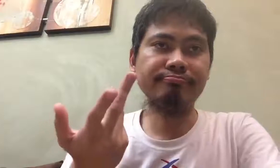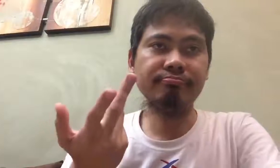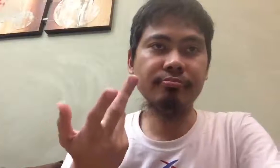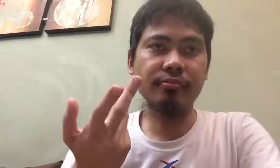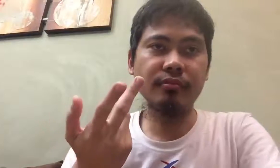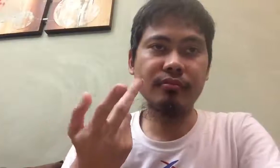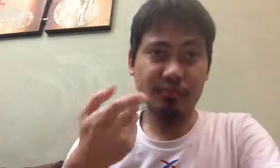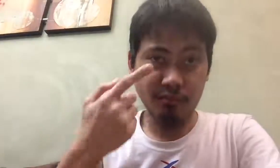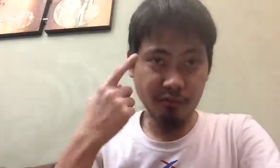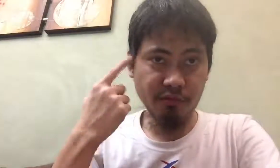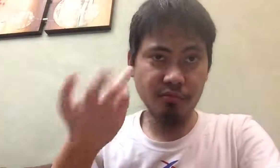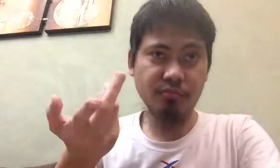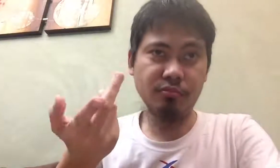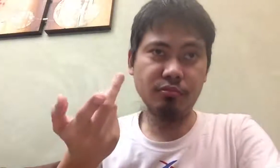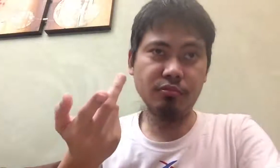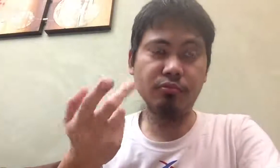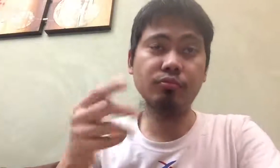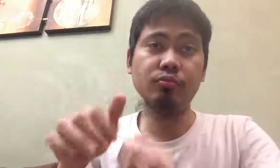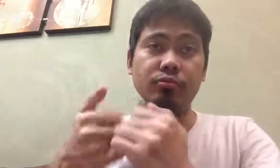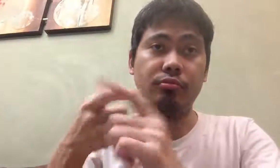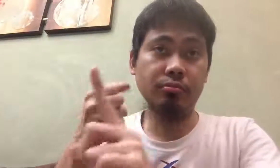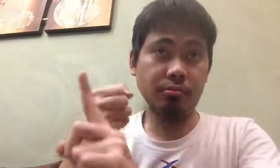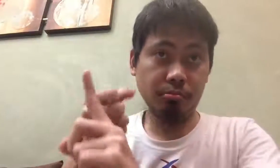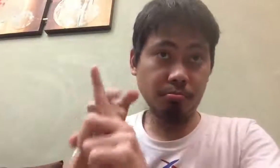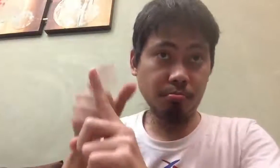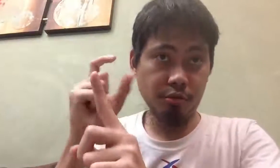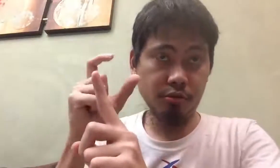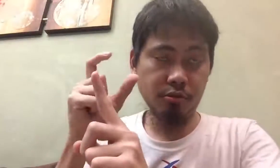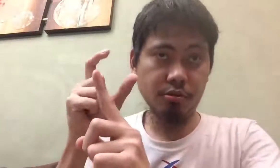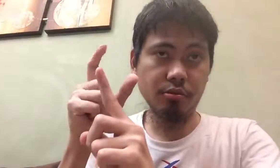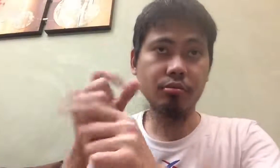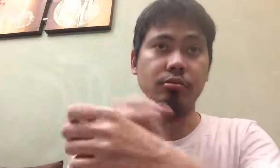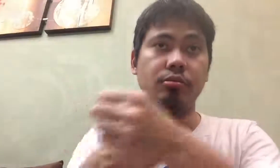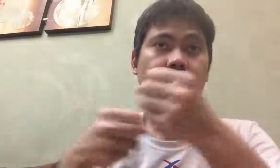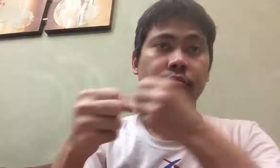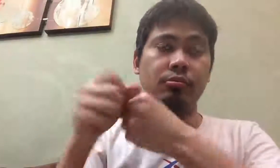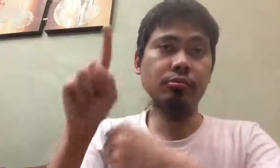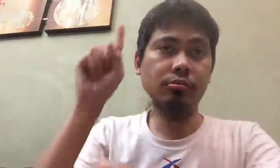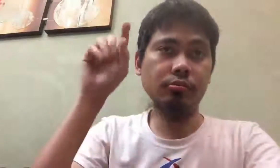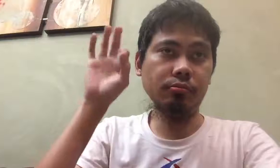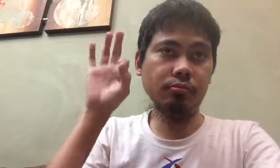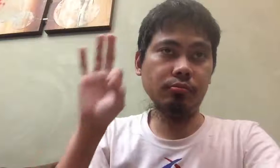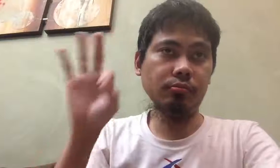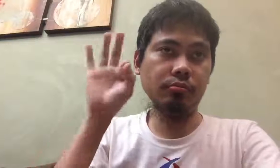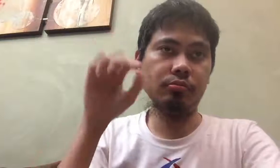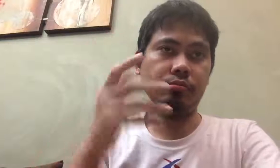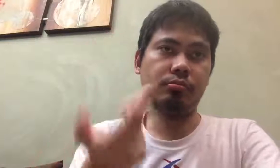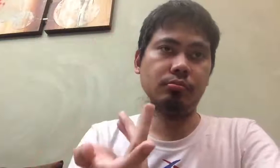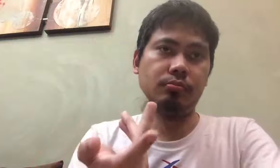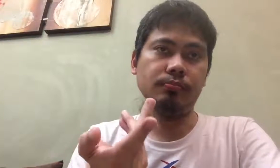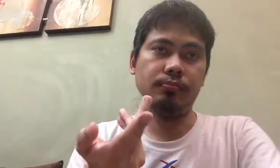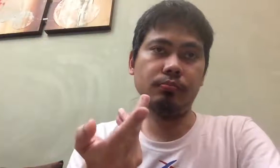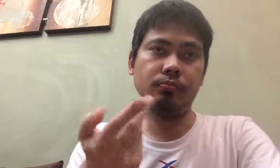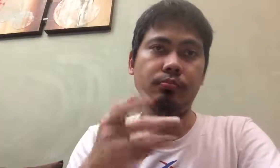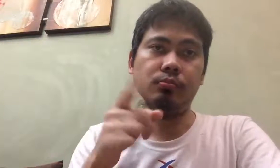nagpagupit. At isang ito, nautusan lang daw na ngao at kaya dumabas. Pero nakuha pa ang pagbiro na dapat